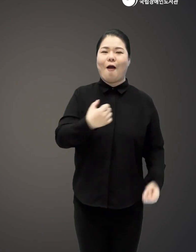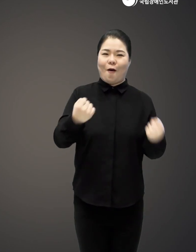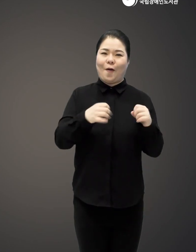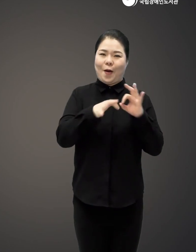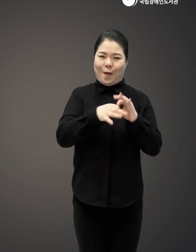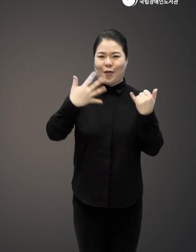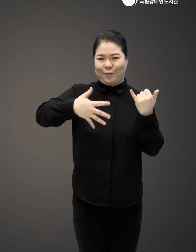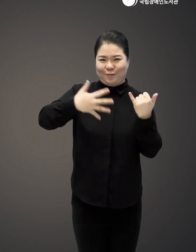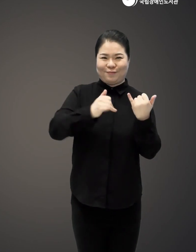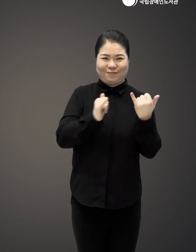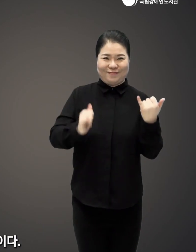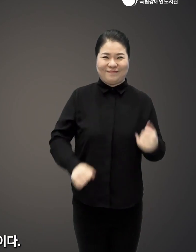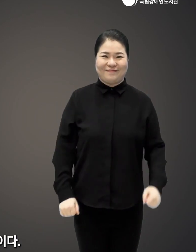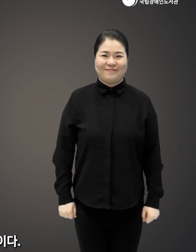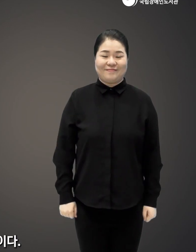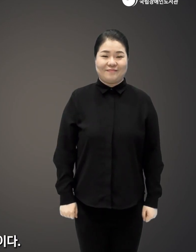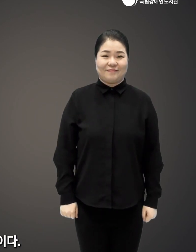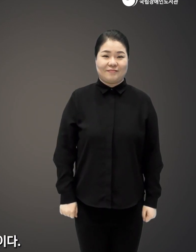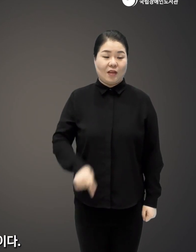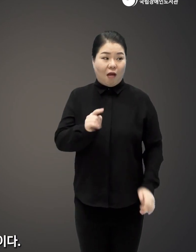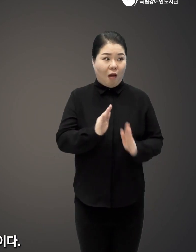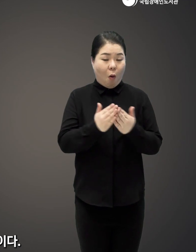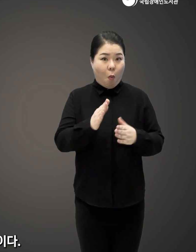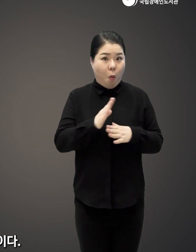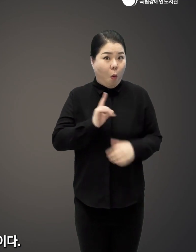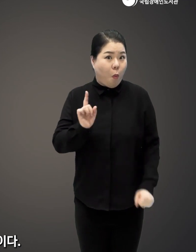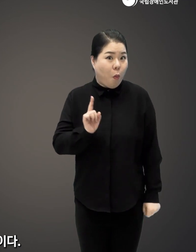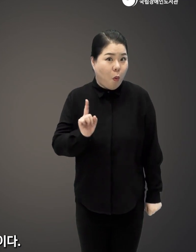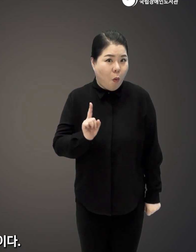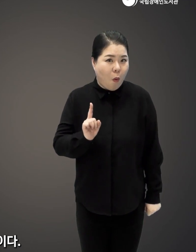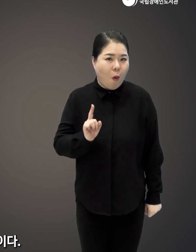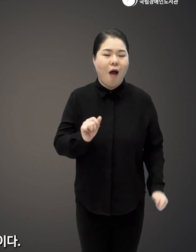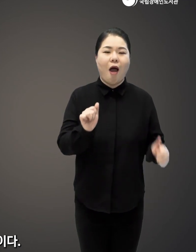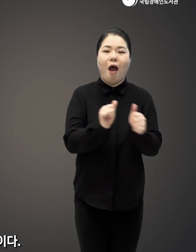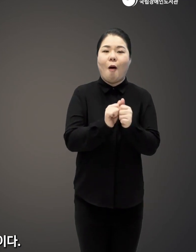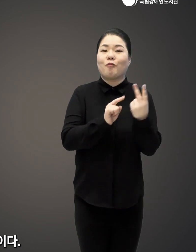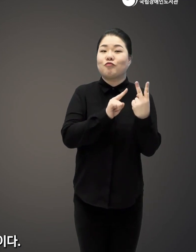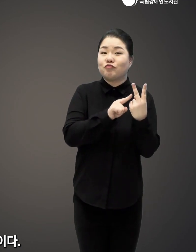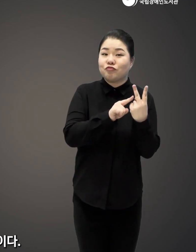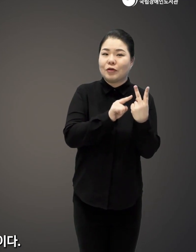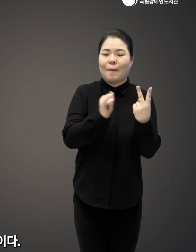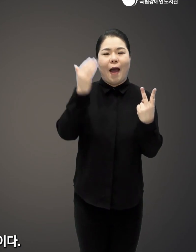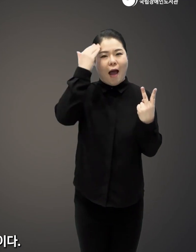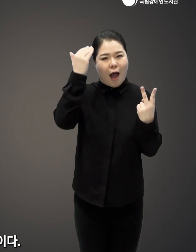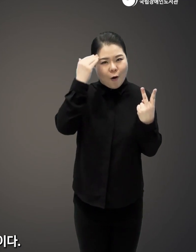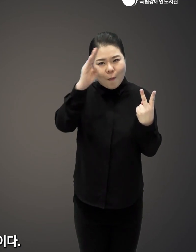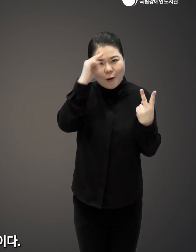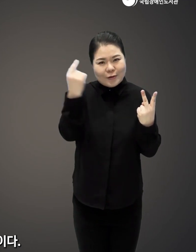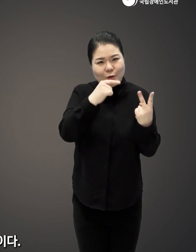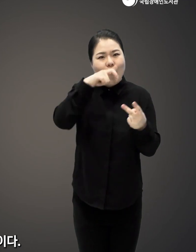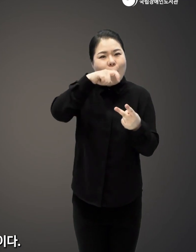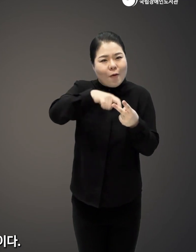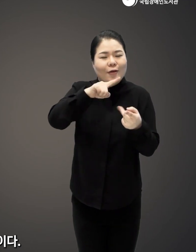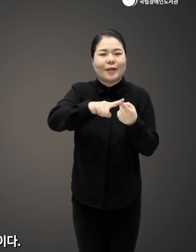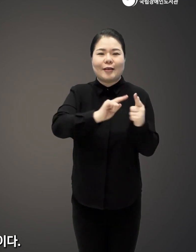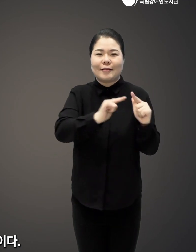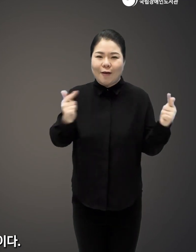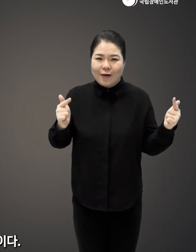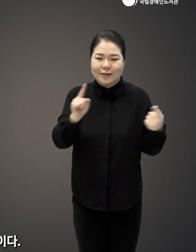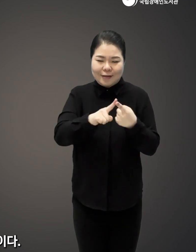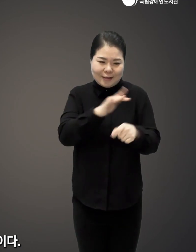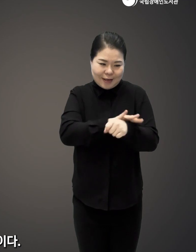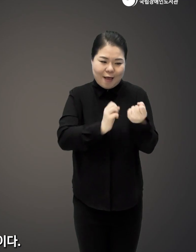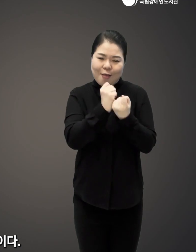콘텐츠 크리에이터 이 책에서 놀라운 것은 두 저자가 한국에서 치료하는 저탄고지 방법들을 가장